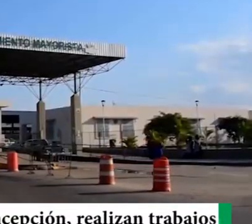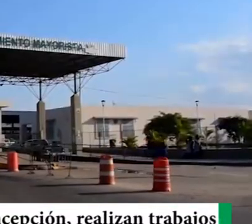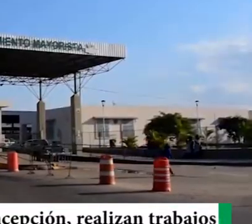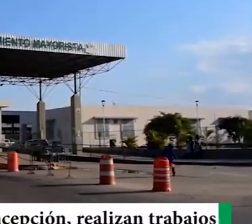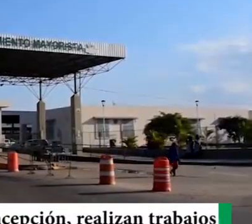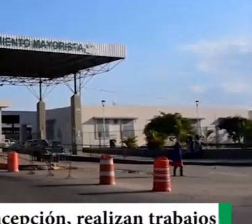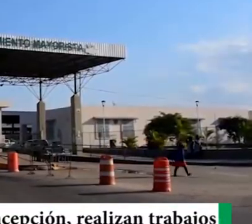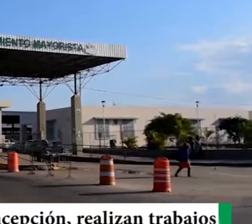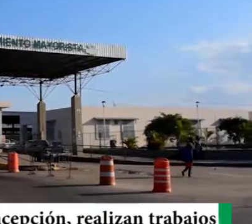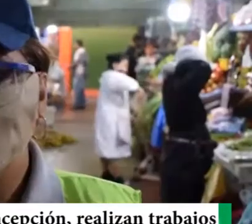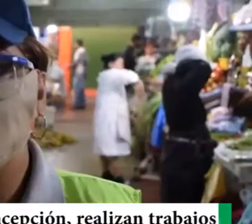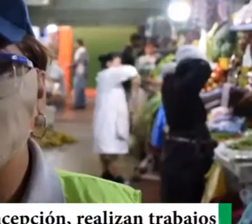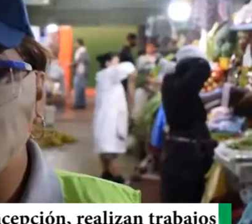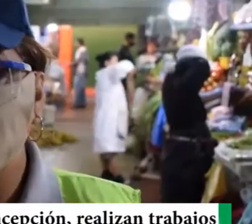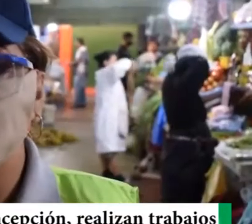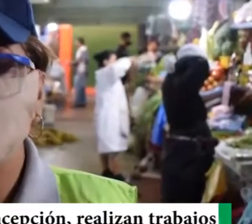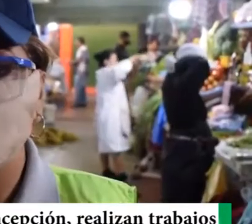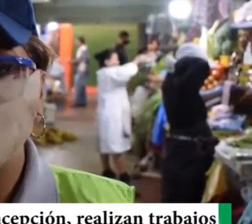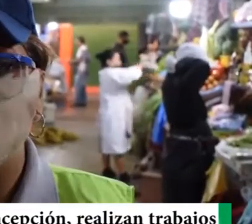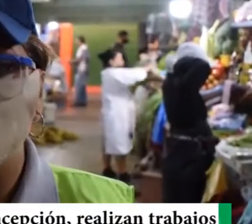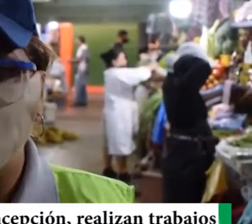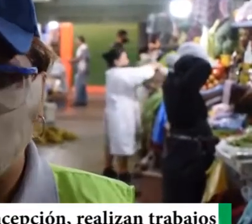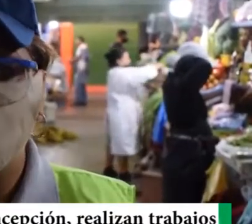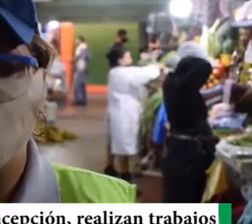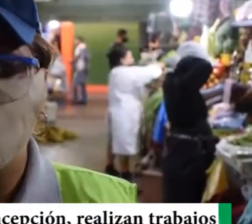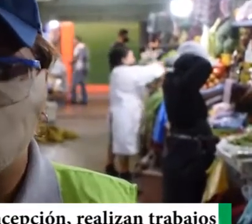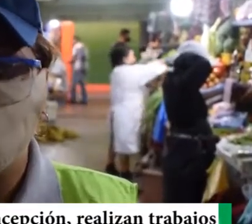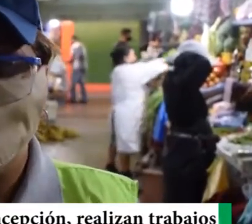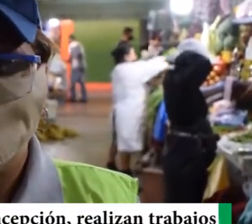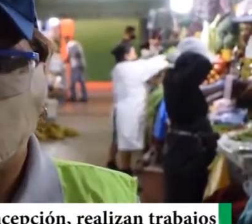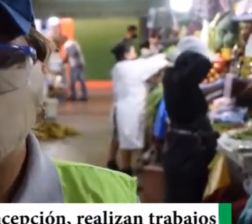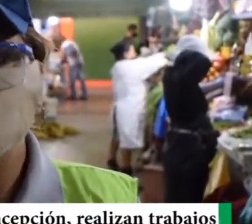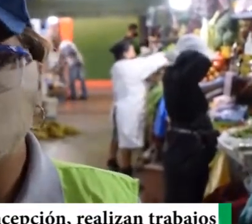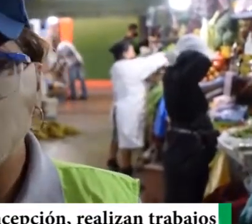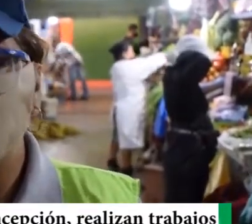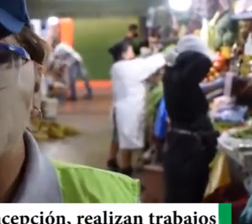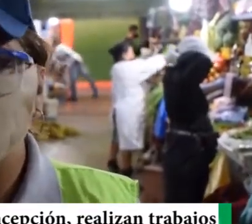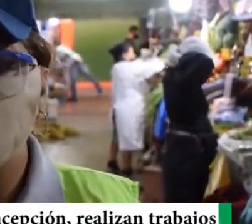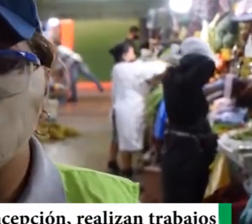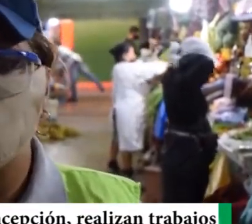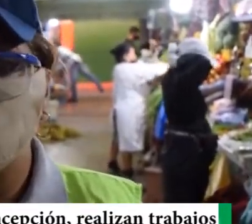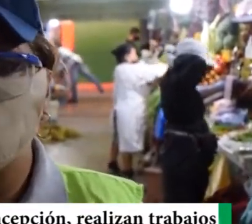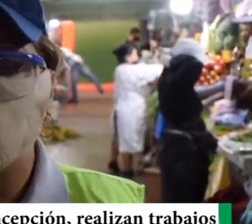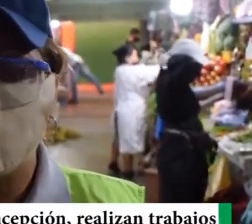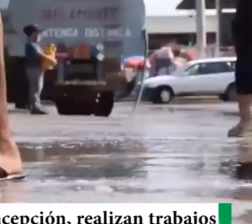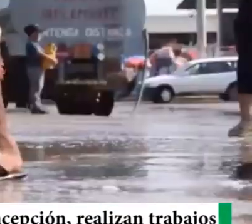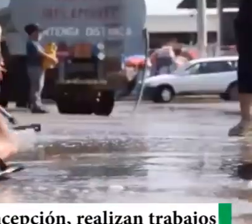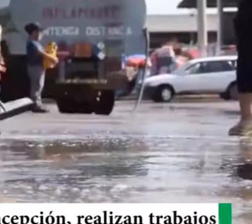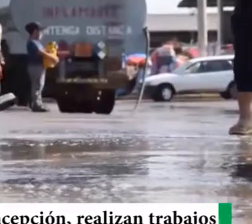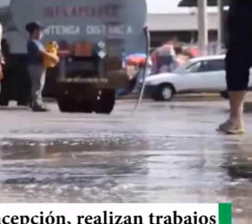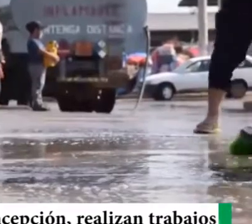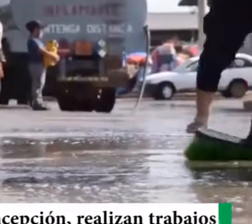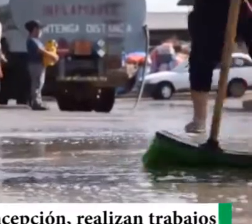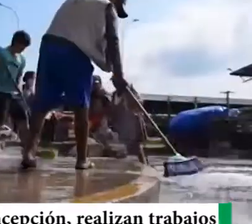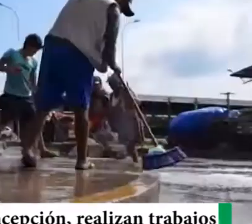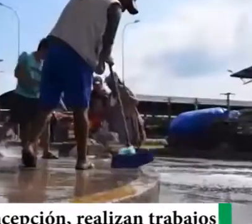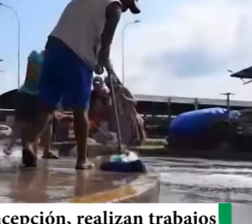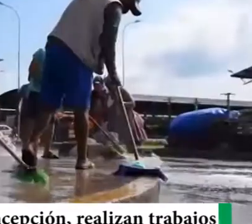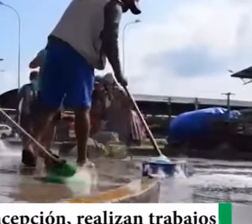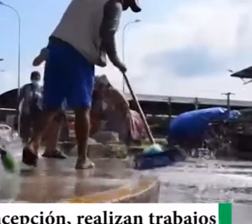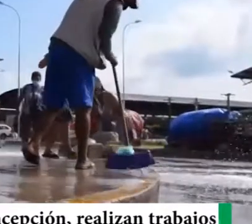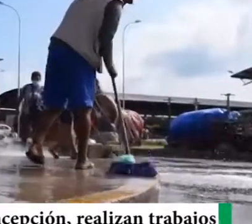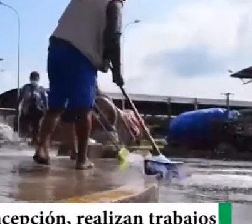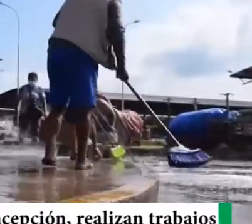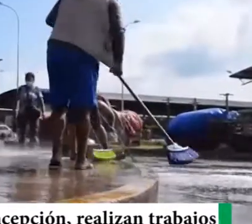logramos cerrar, los predios, y los mismos comerciantes, apoyaron también, a realizar, el lavado, también de cada, de sus puestos, para